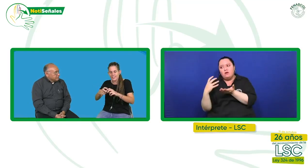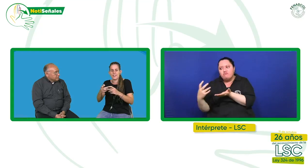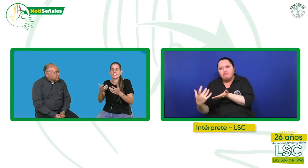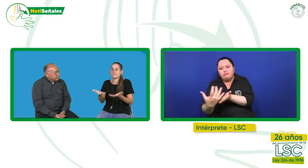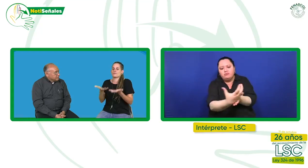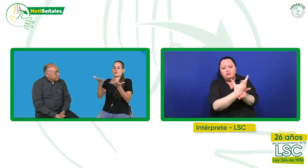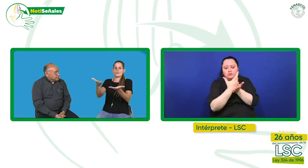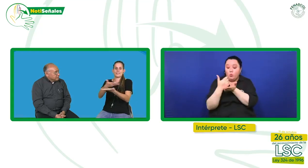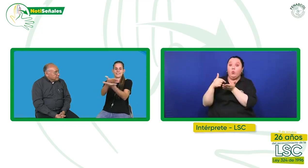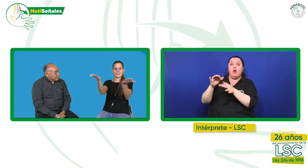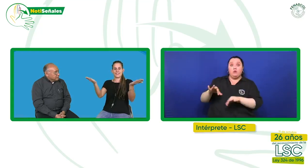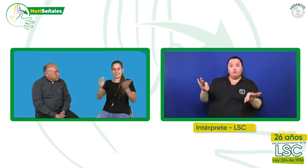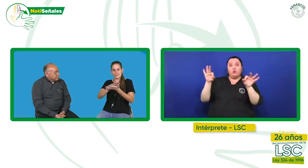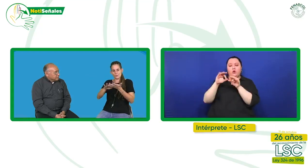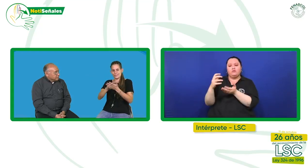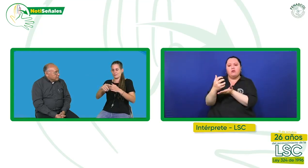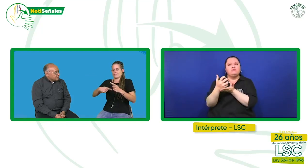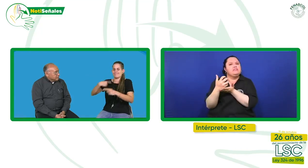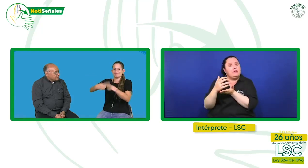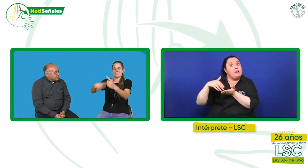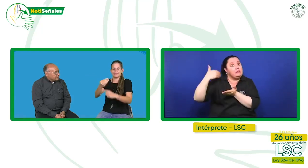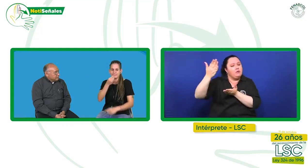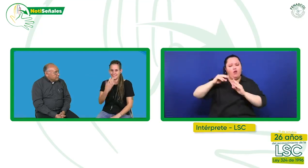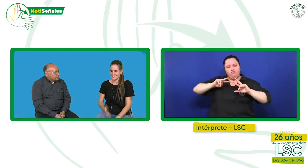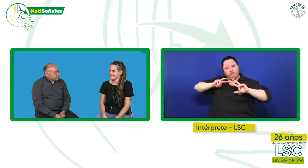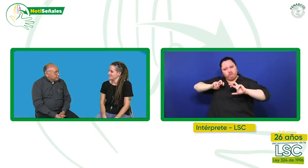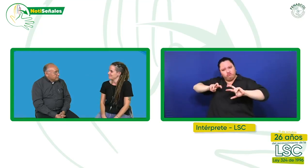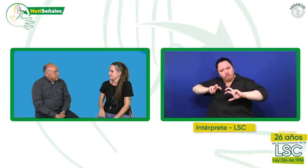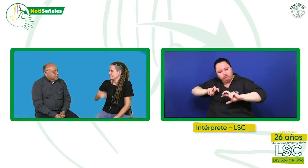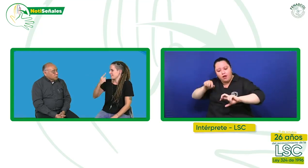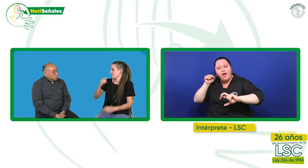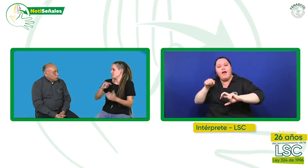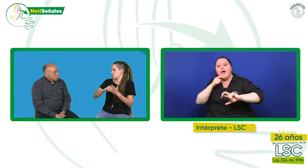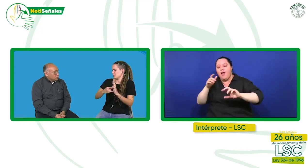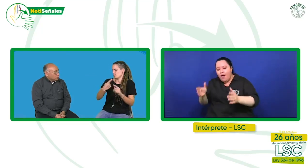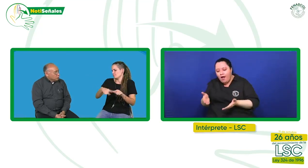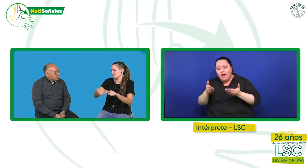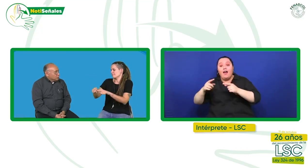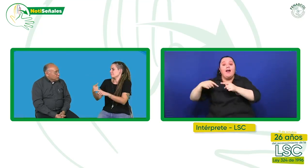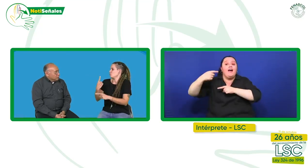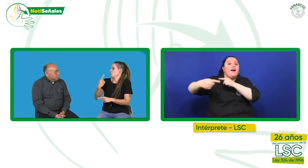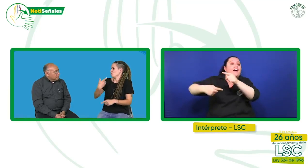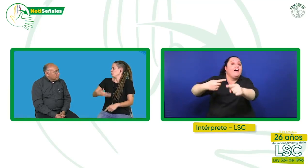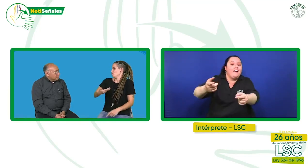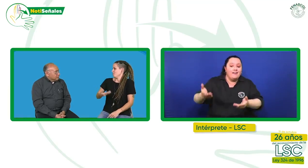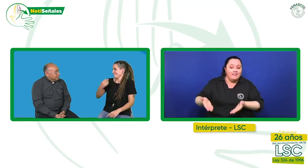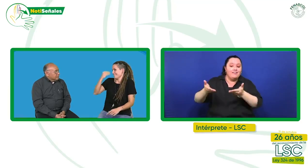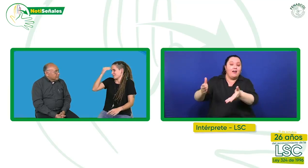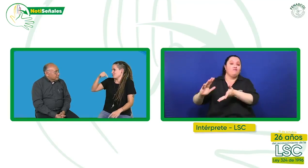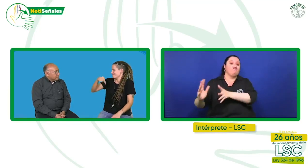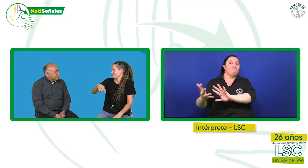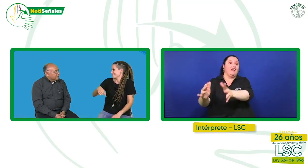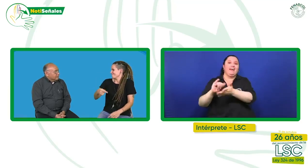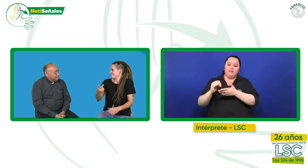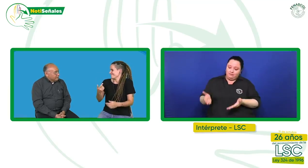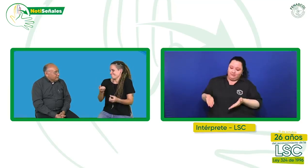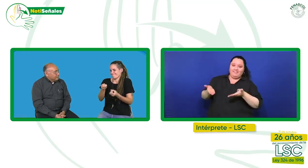podremos investigarla y podemos ponerla al servicio de las próximas generaciones designantes. Pero yo creo que van a ser temas muy